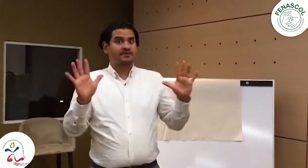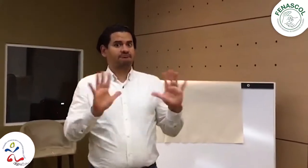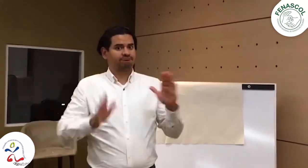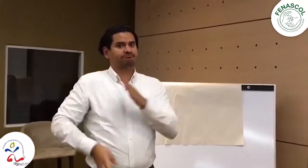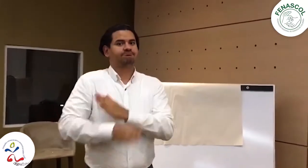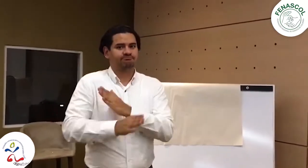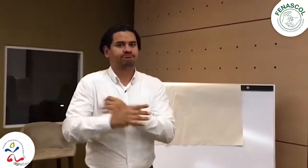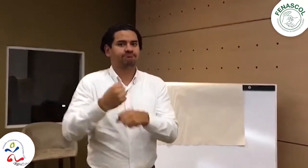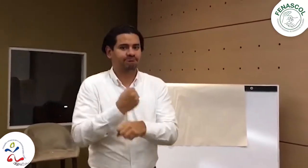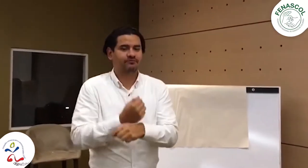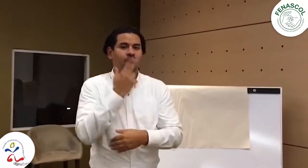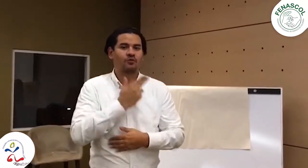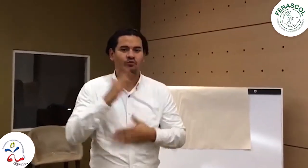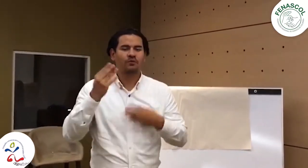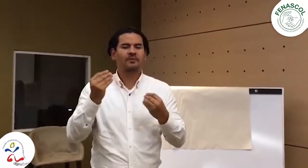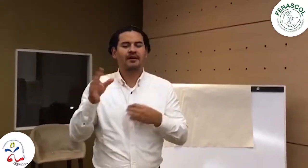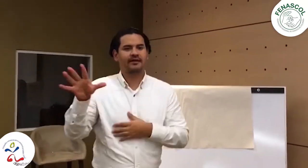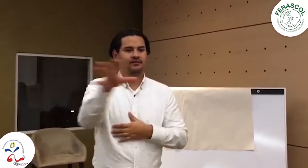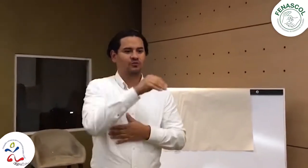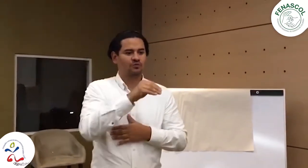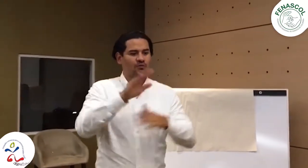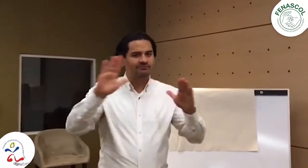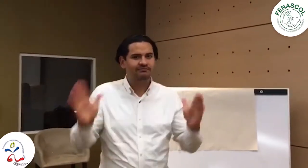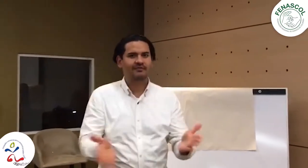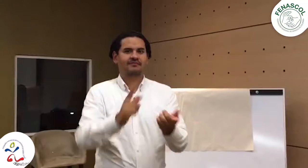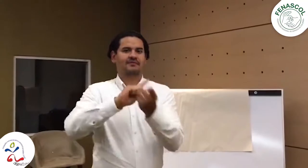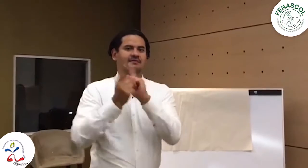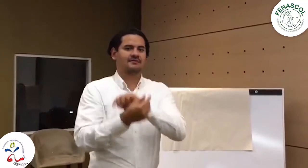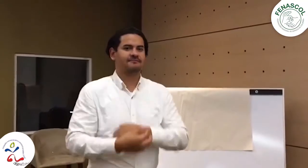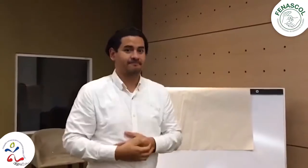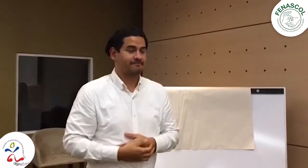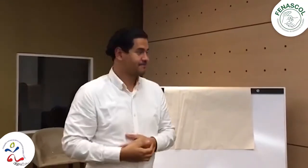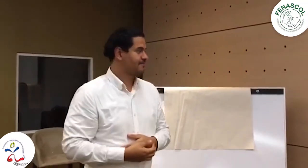Este trabajo es un compromiso que adquirimos por la mejor y por el cambio y la transformación.